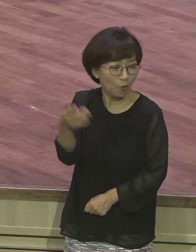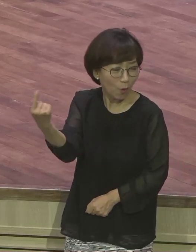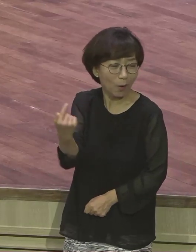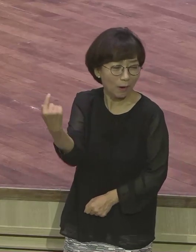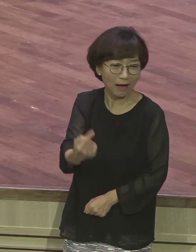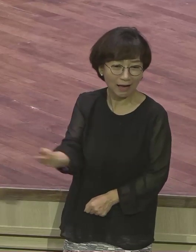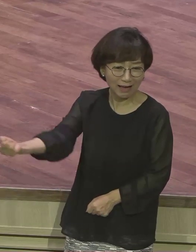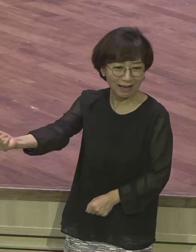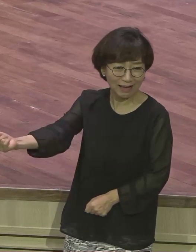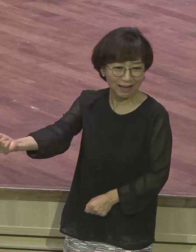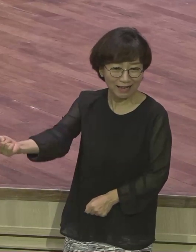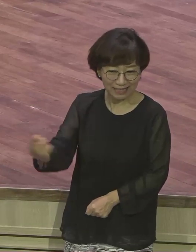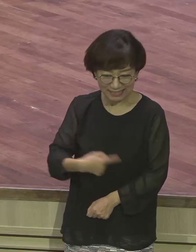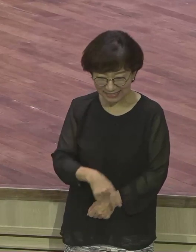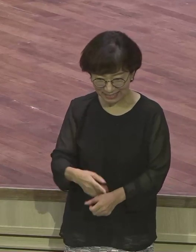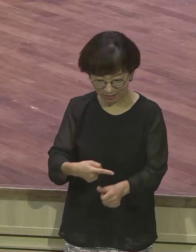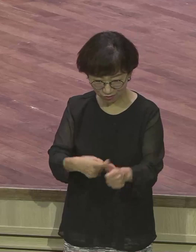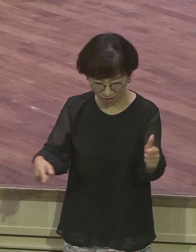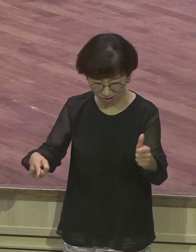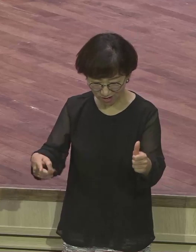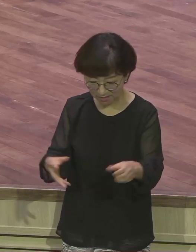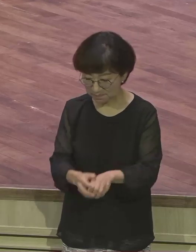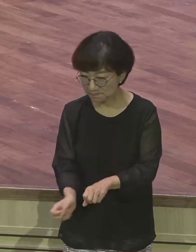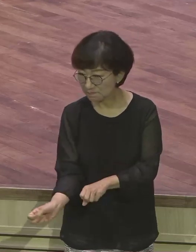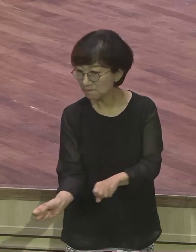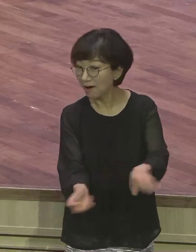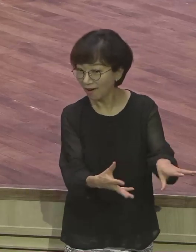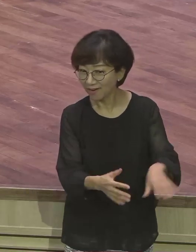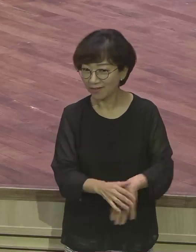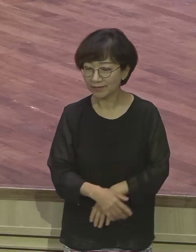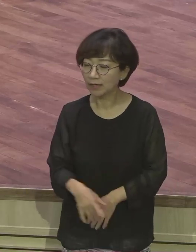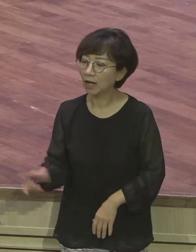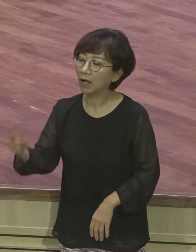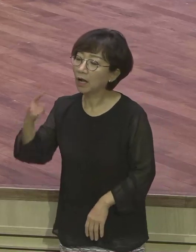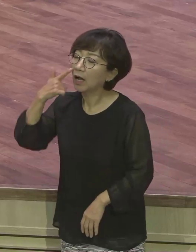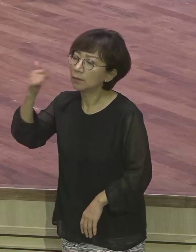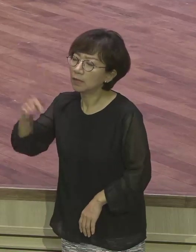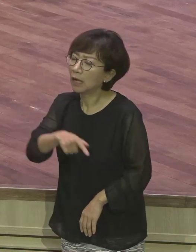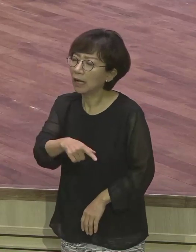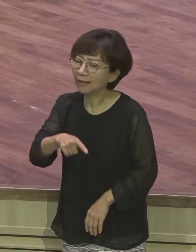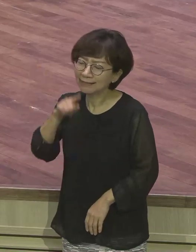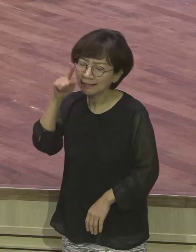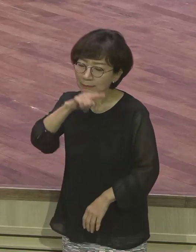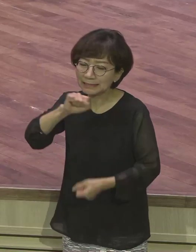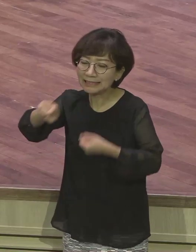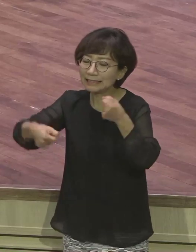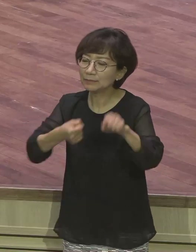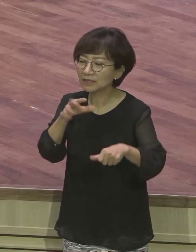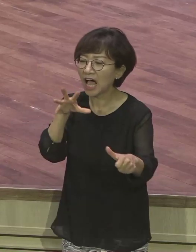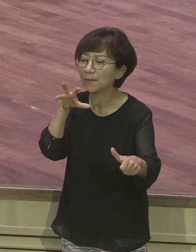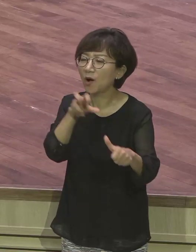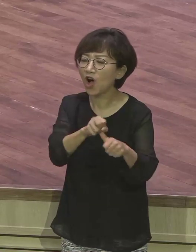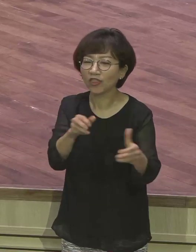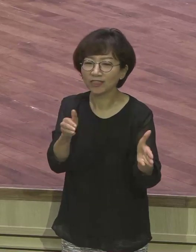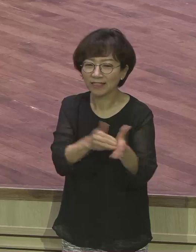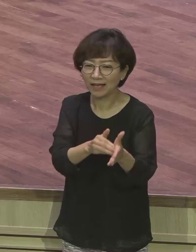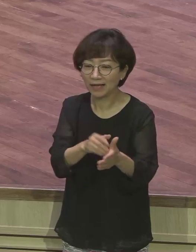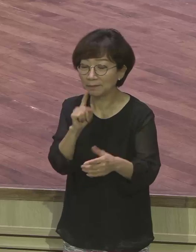죽여 한 구덩이에 던지고 우리가 말하기를 악한 짐승이 그를 잡아먹었다 하자. 그의 꿈이 어떻게 되는지를 우리가